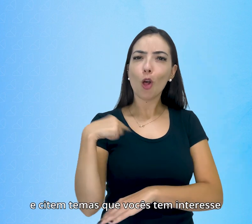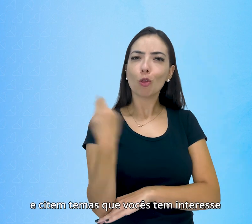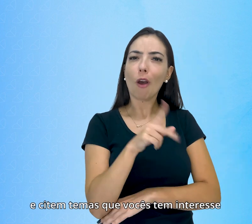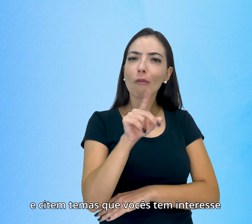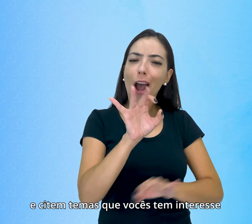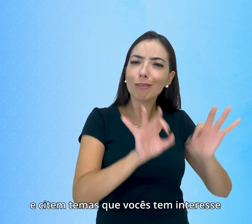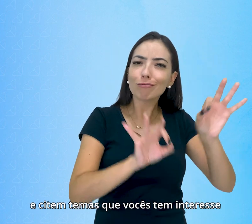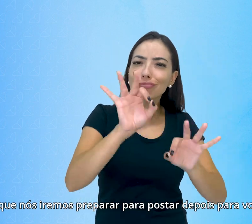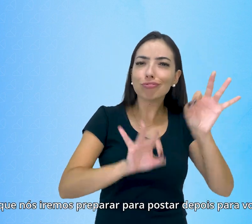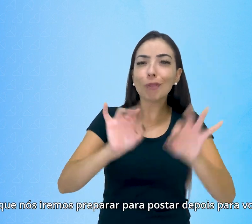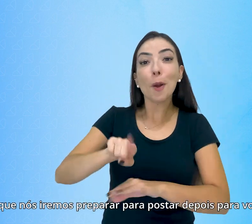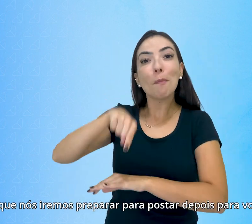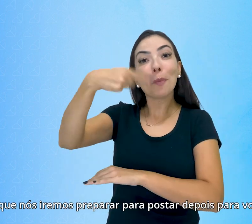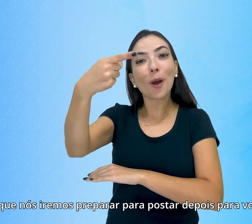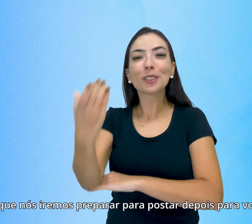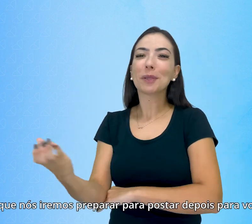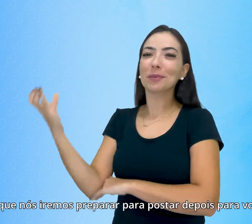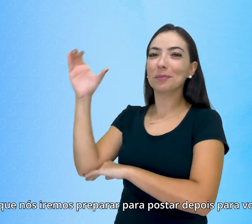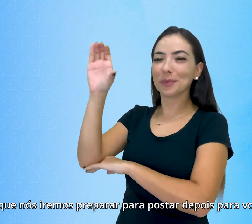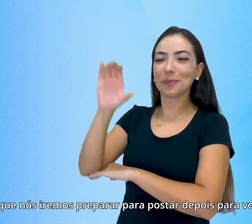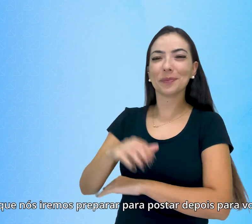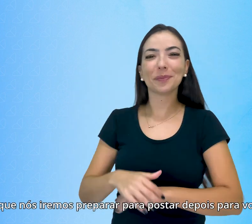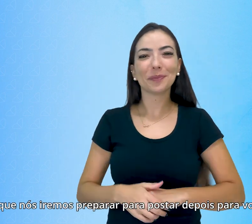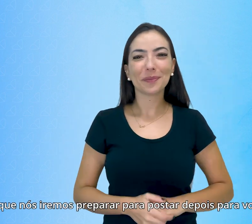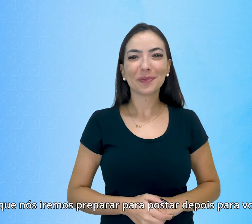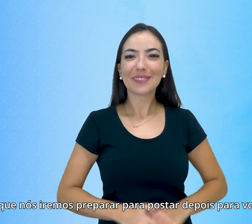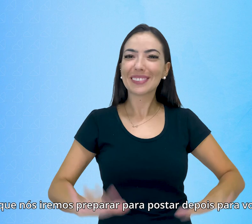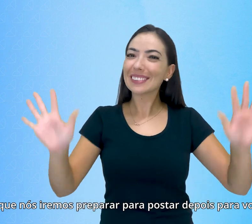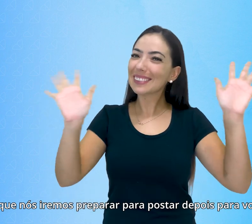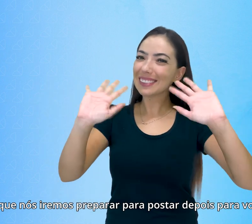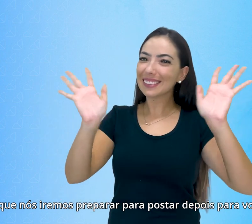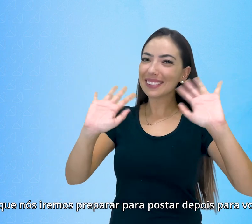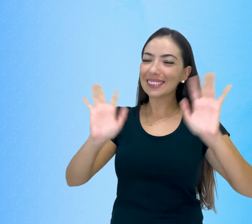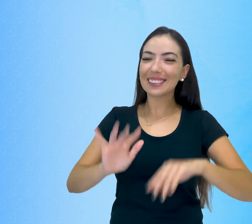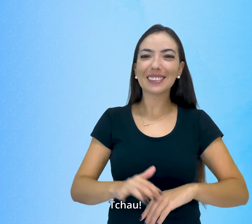interesse, porque nós iremos preparar para postar depois para vocês. Tchau!